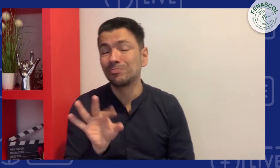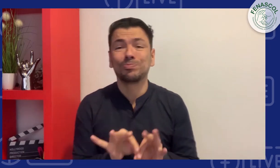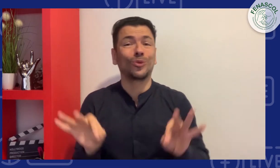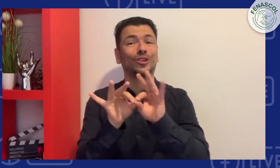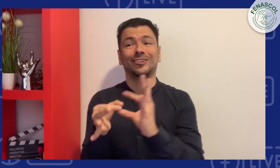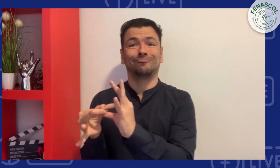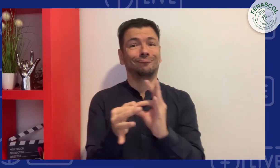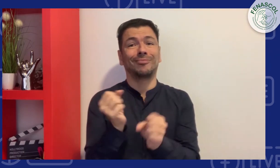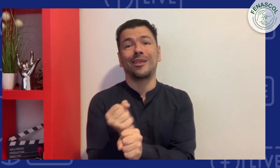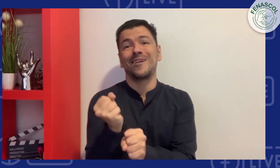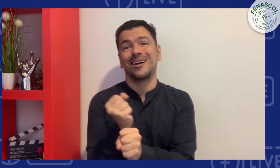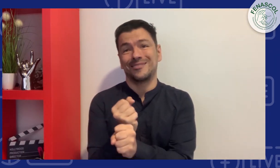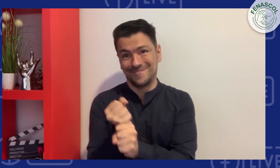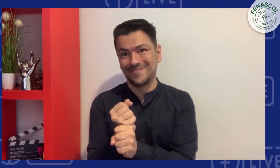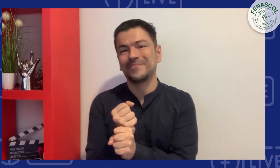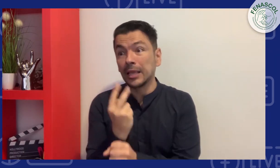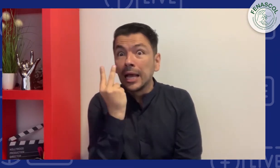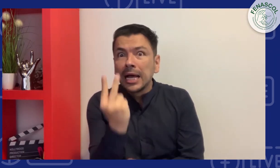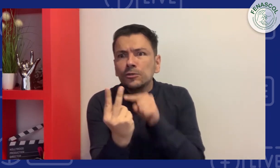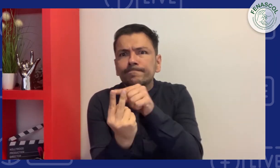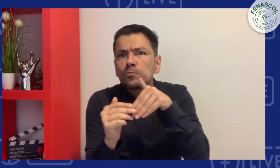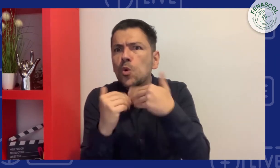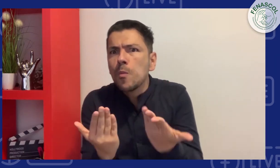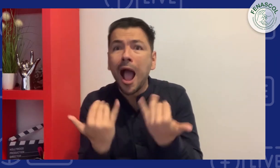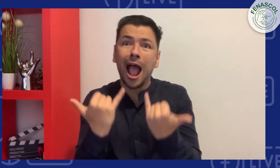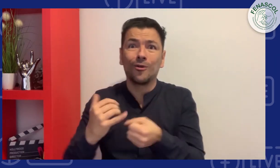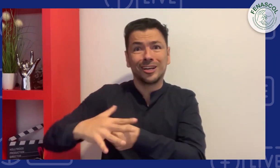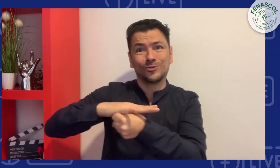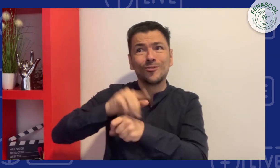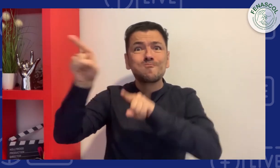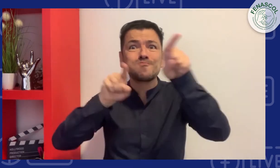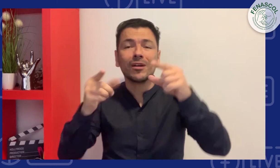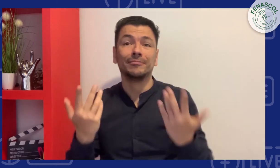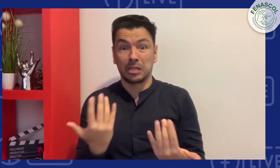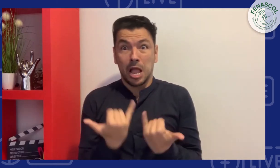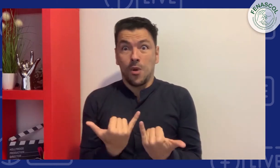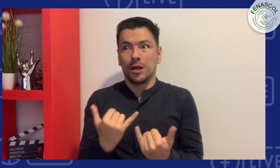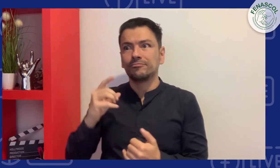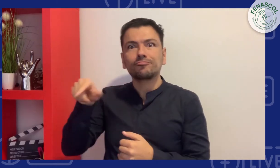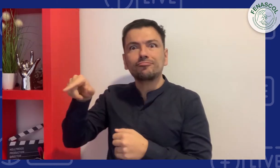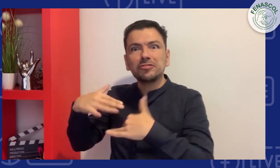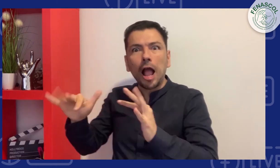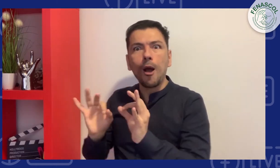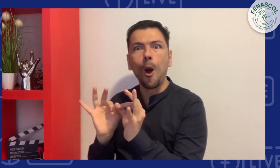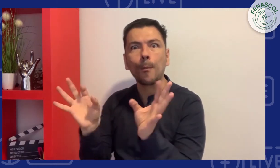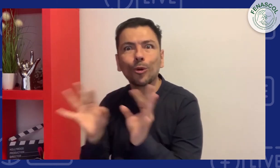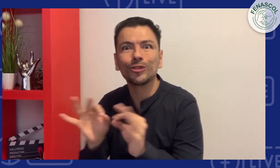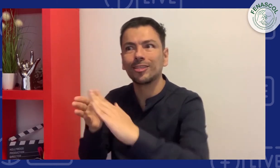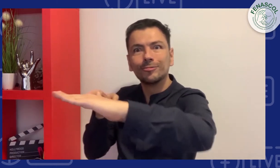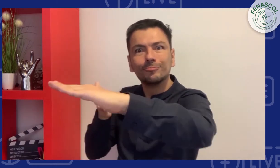dar más valor al servicio de unos sobre los otros. Hoy en día ya se cuenta con programas